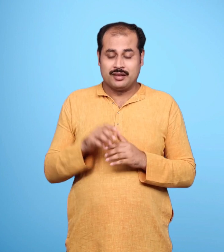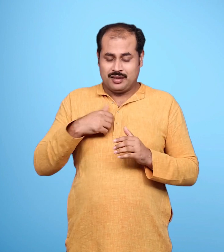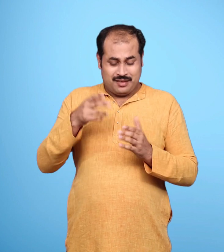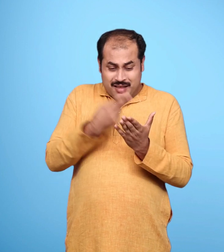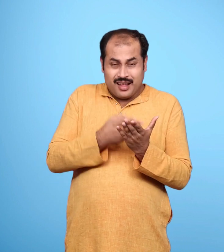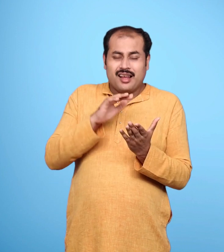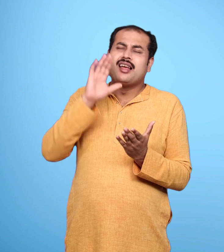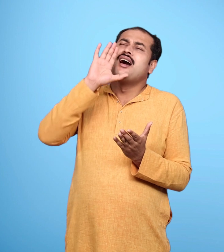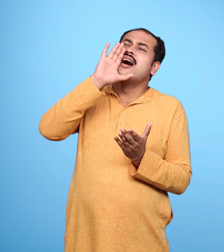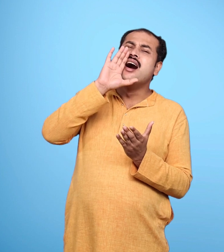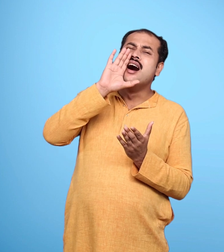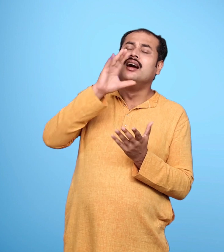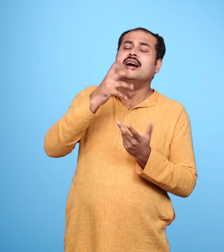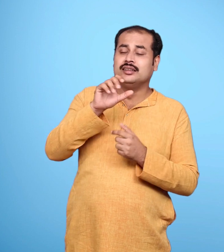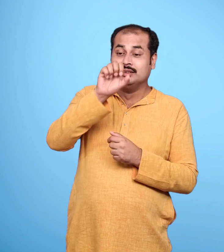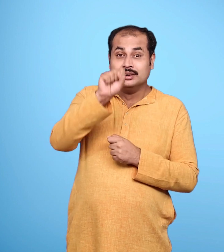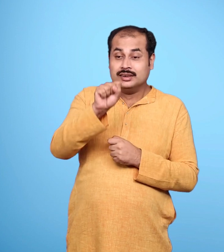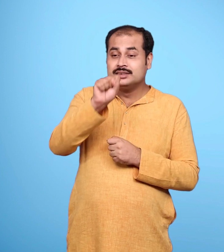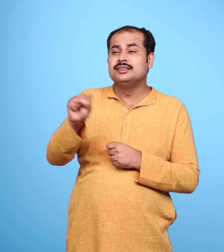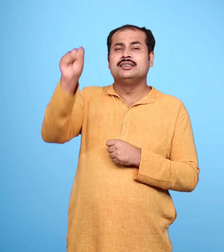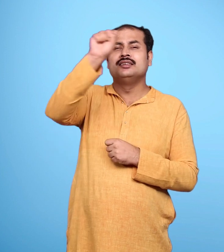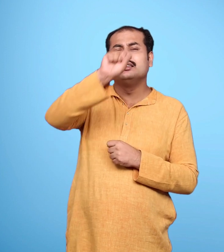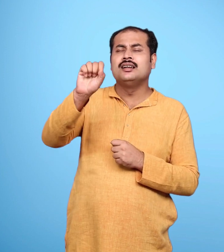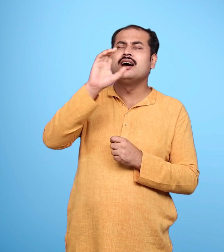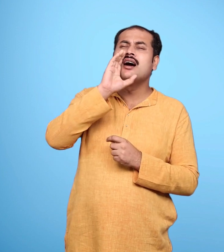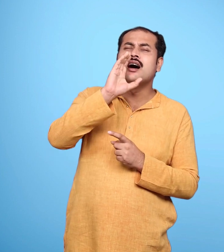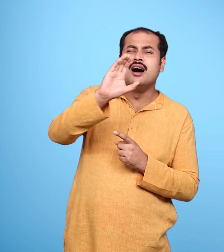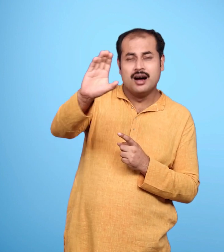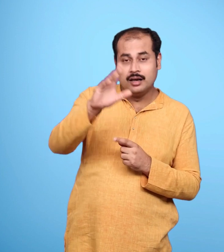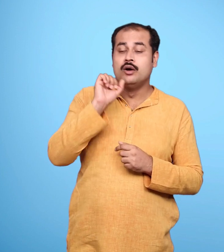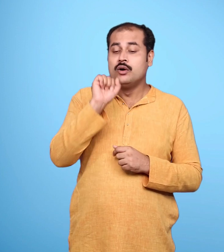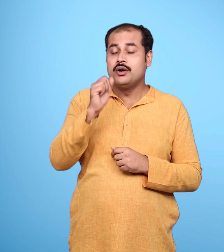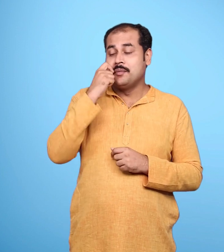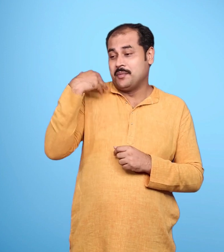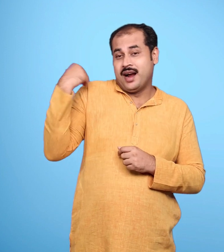धर्ती पर पड़े हुए वह जोड़ से चिल लाया हा सीते, हा लक्षमन